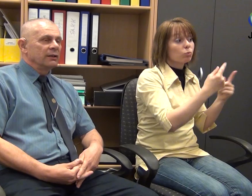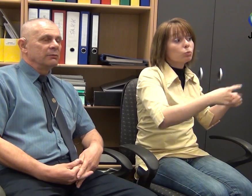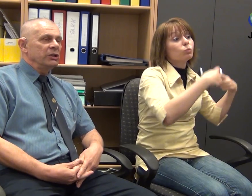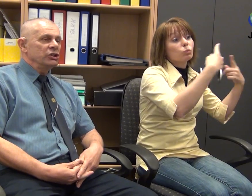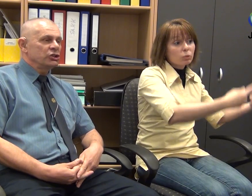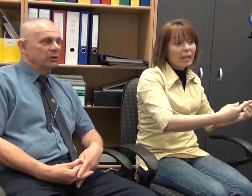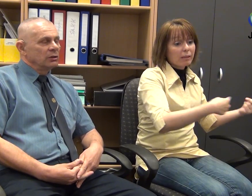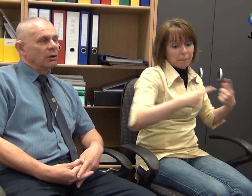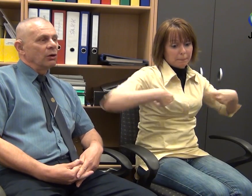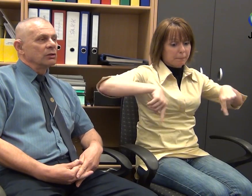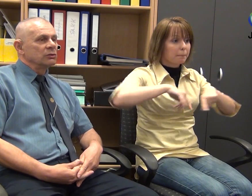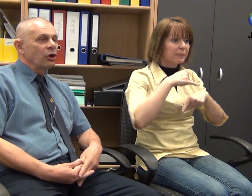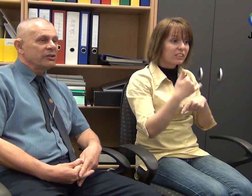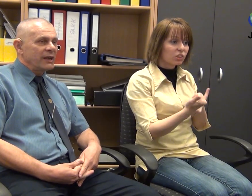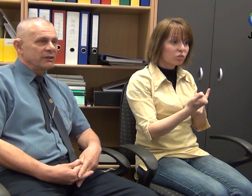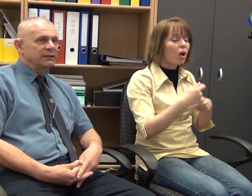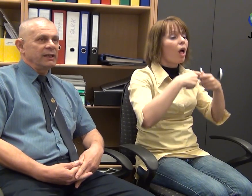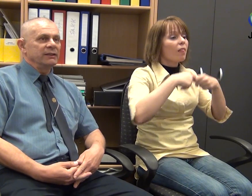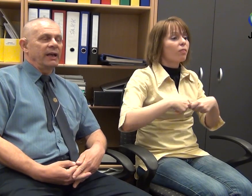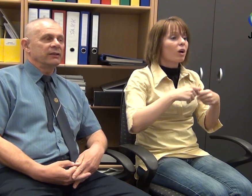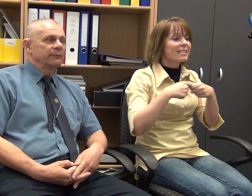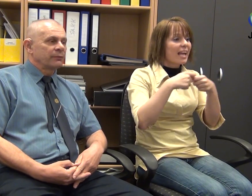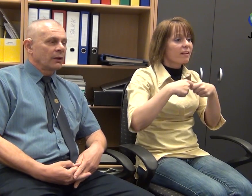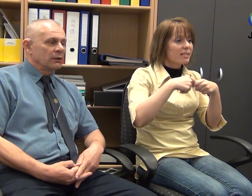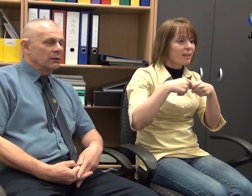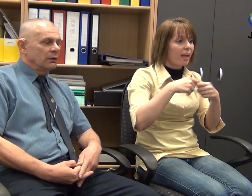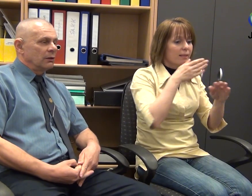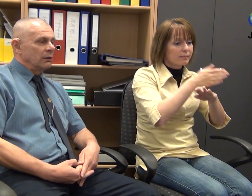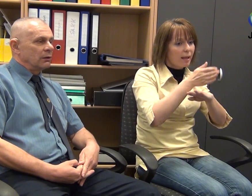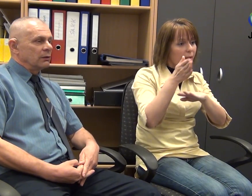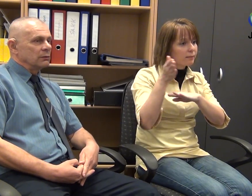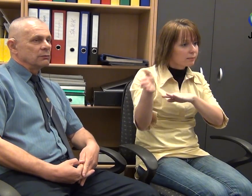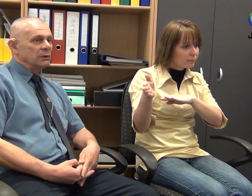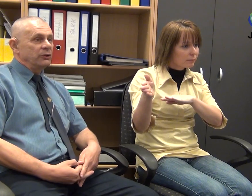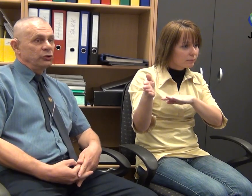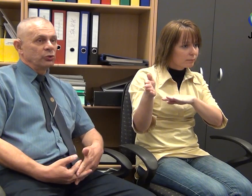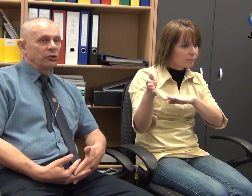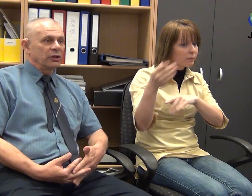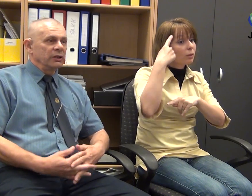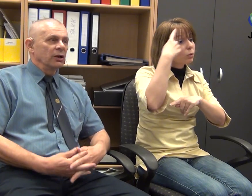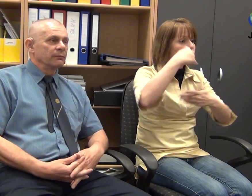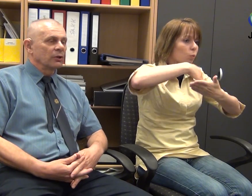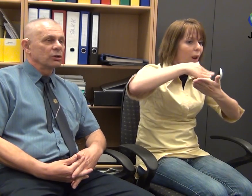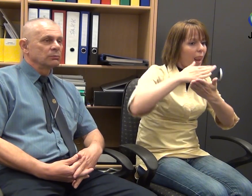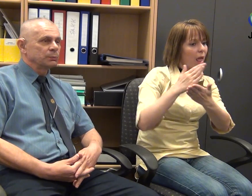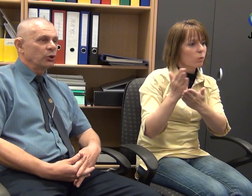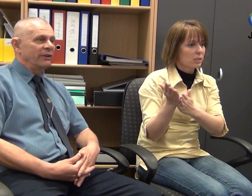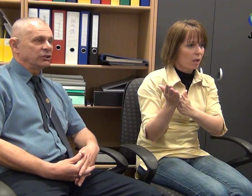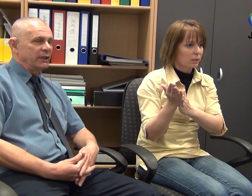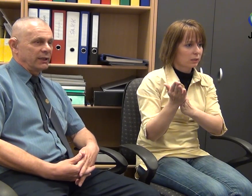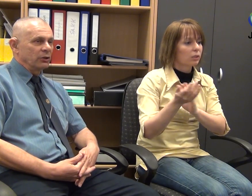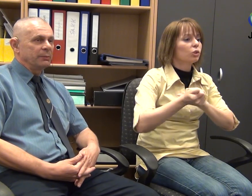után mi is a tagszervezeteinknek le tudjuk osztani a